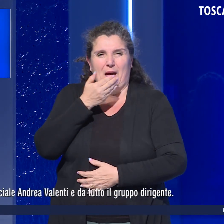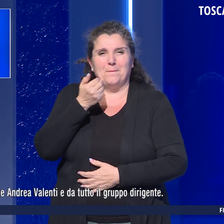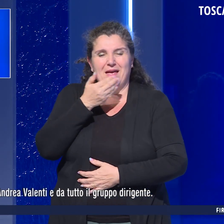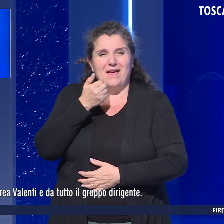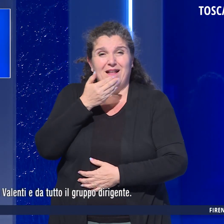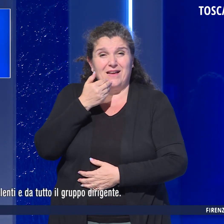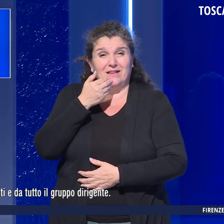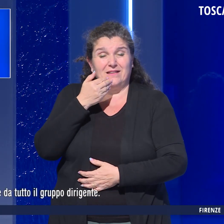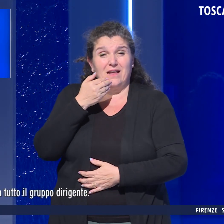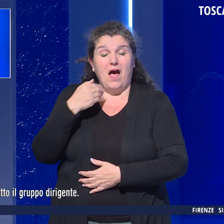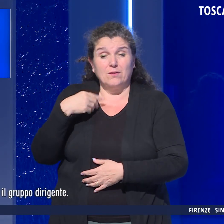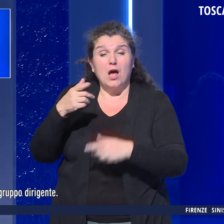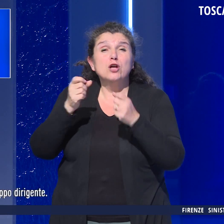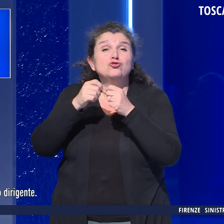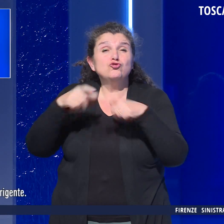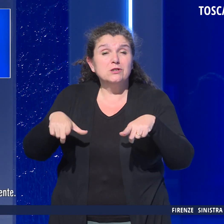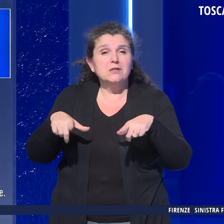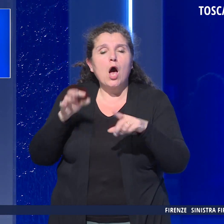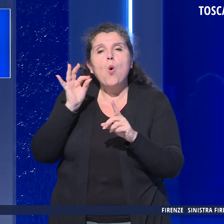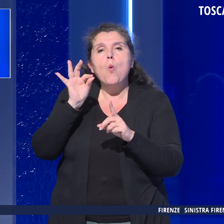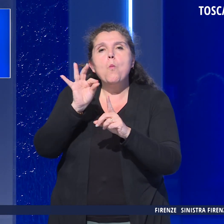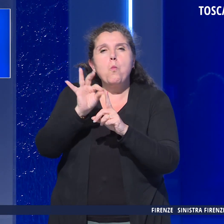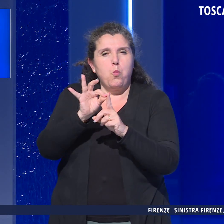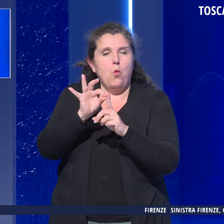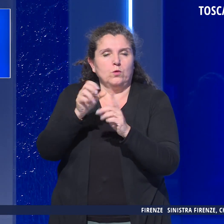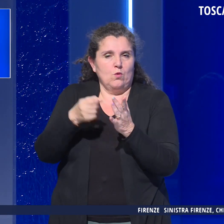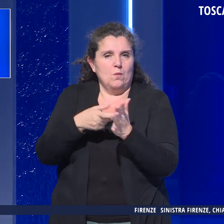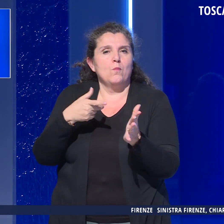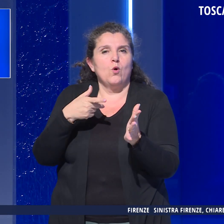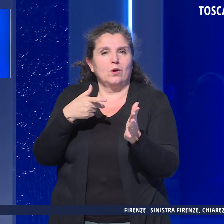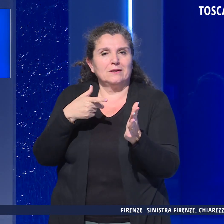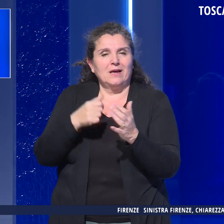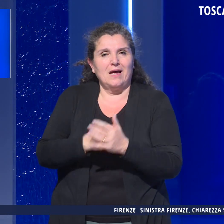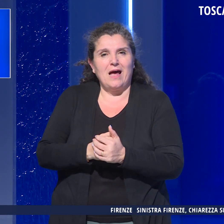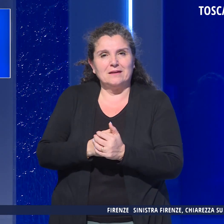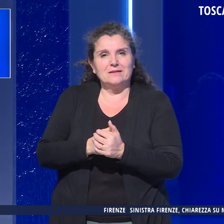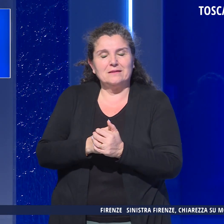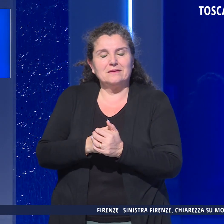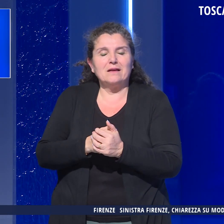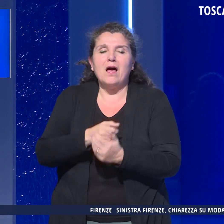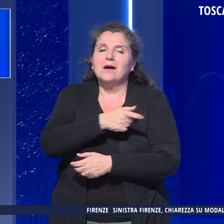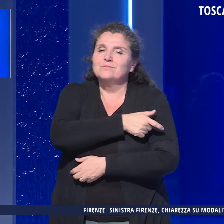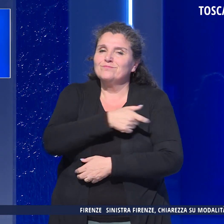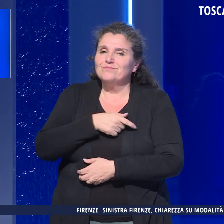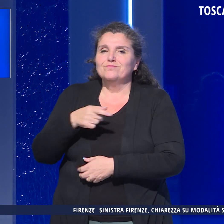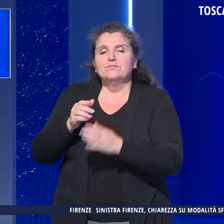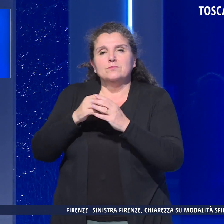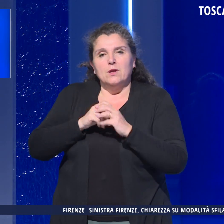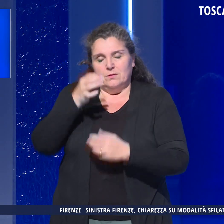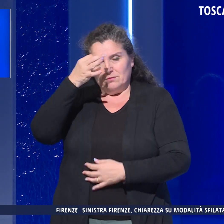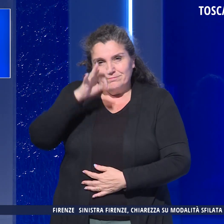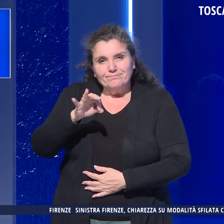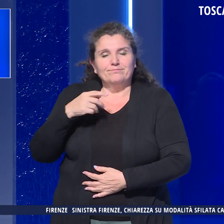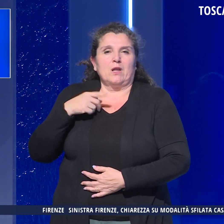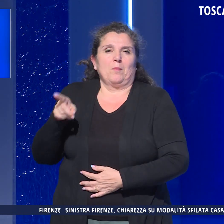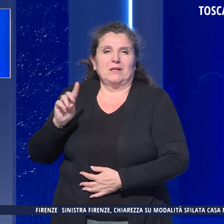Era diventato in città un punto di riferimento. Il cordoglio del PD e l'abbraccio alla